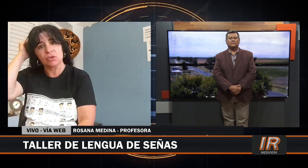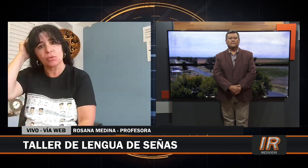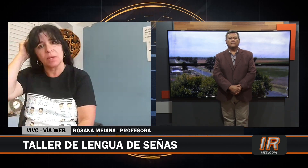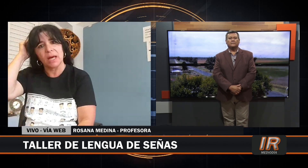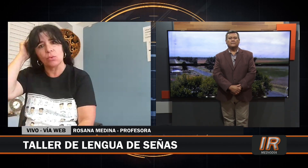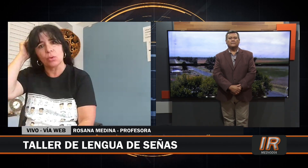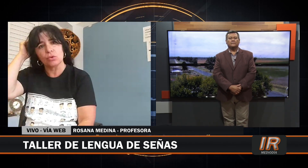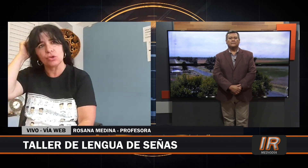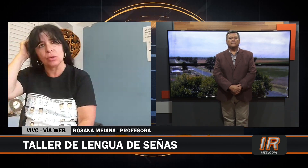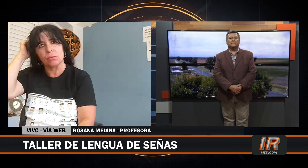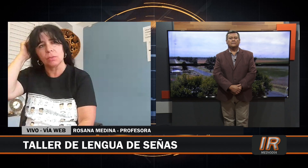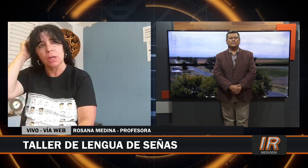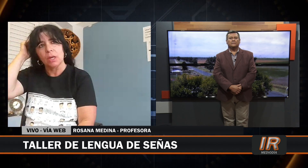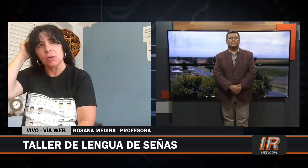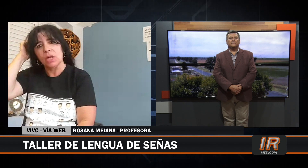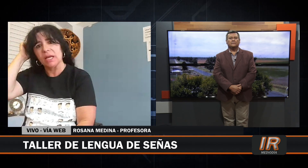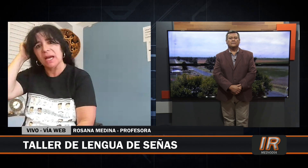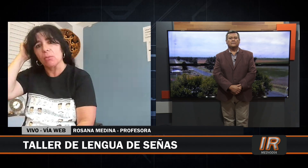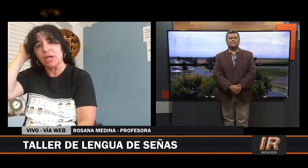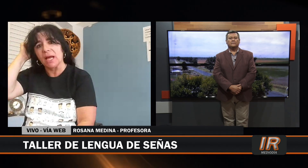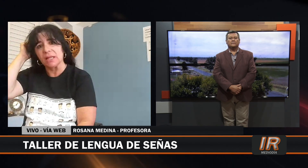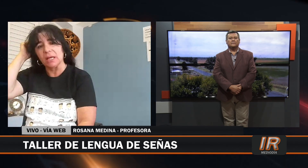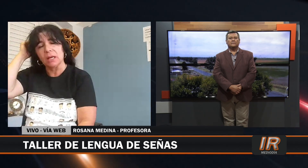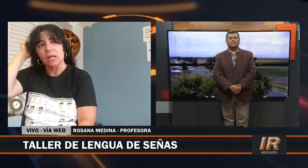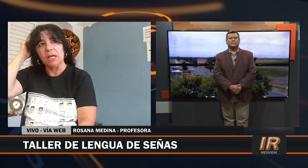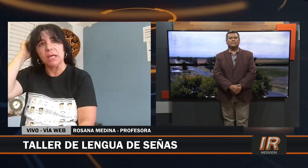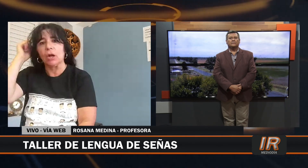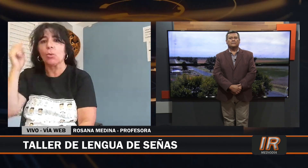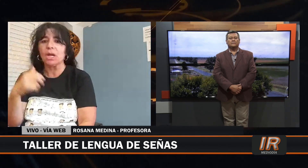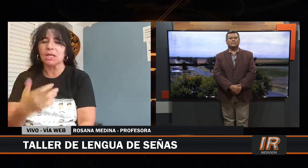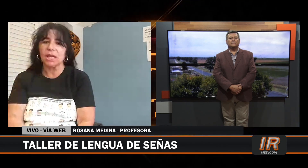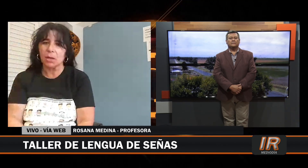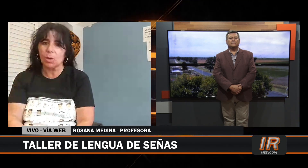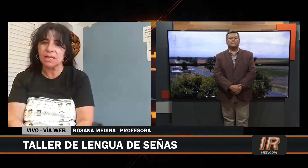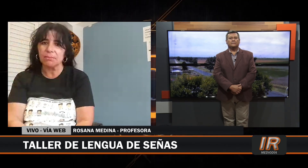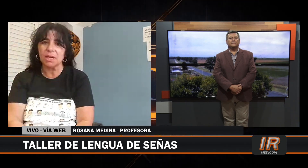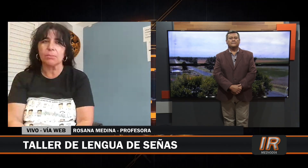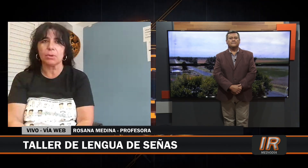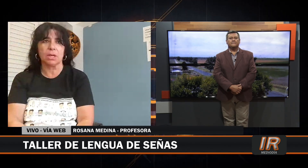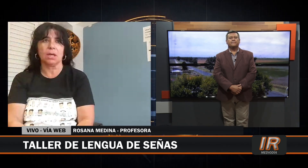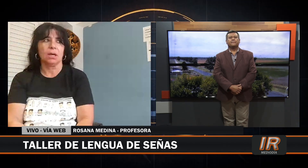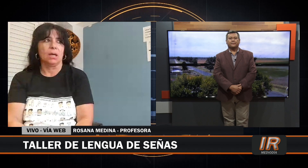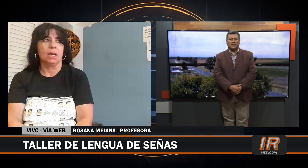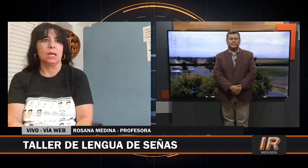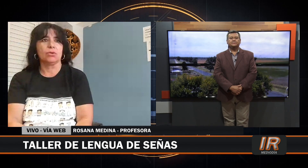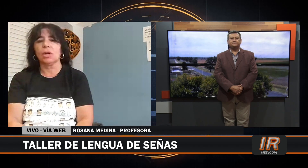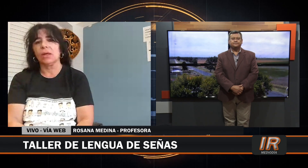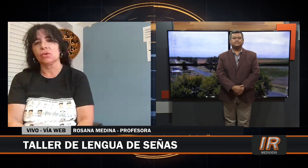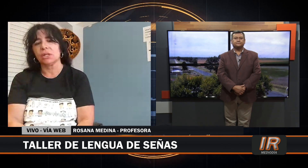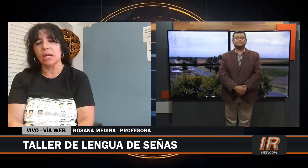eso me da un orgullo y una alegría muy grande, y que lo vuelquen en la escuela también, porque todas las docentes